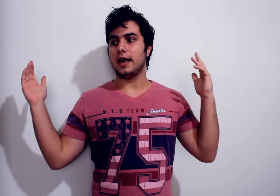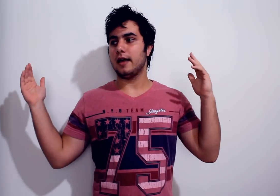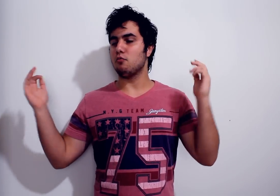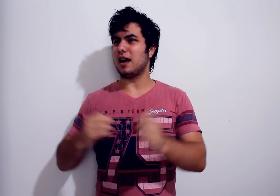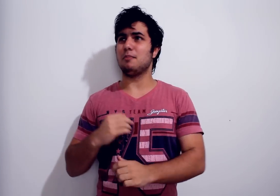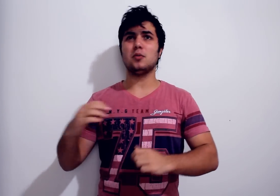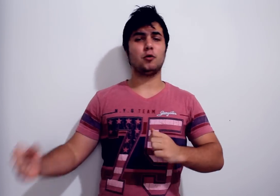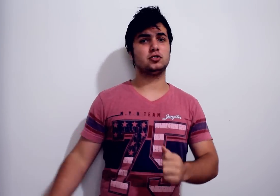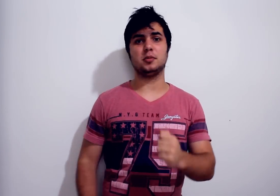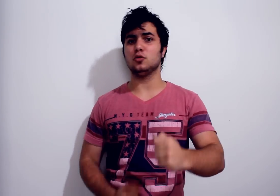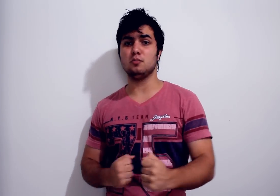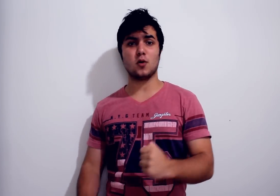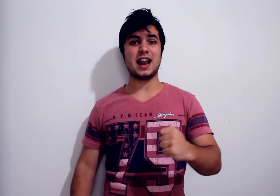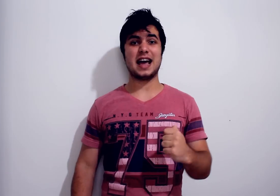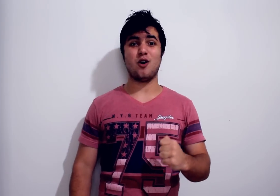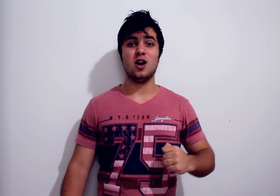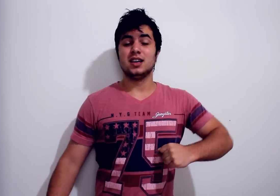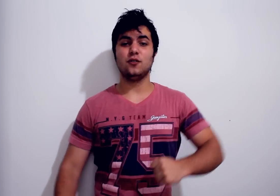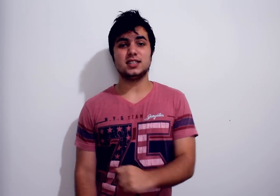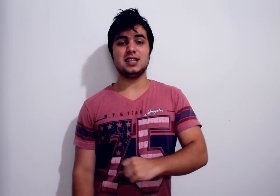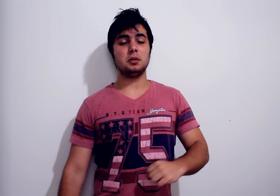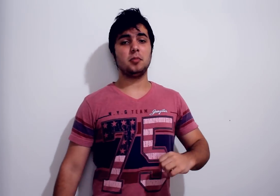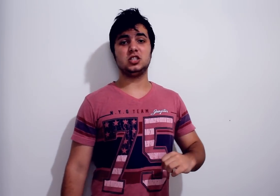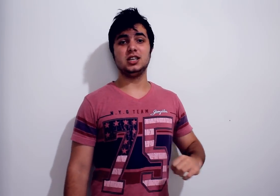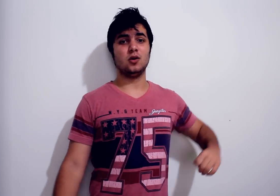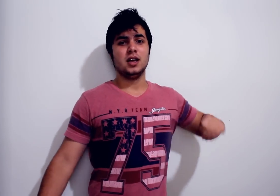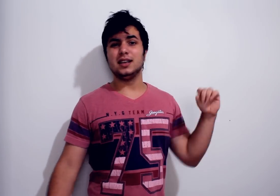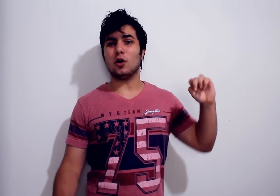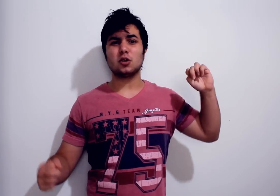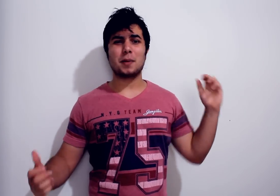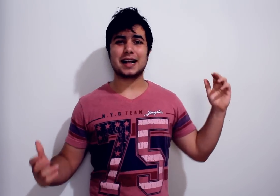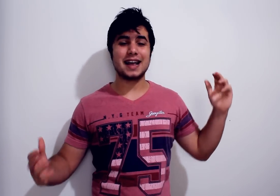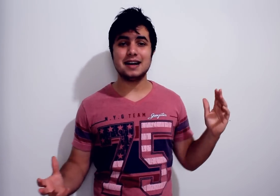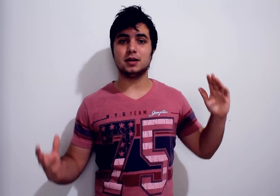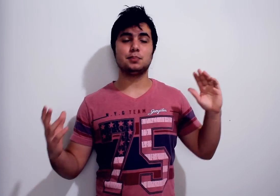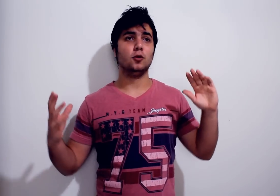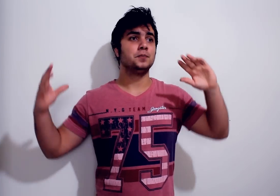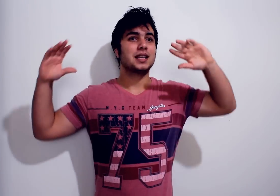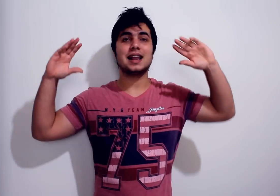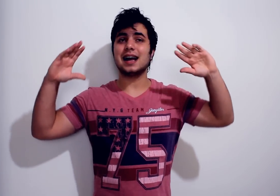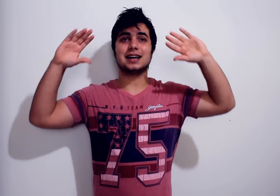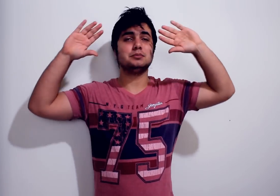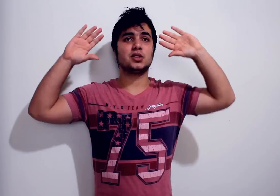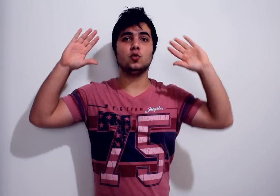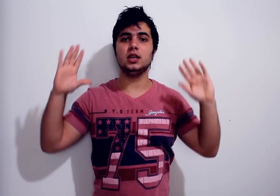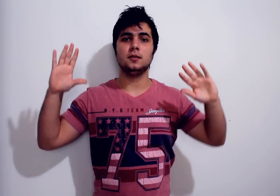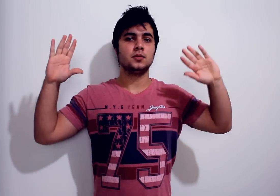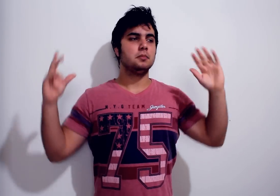É, abrir uma coisa sobre o meu canal Que vocês sempre me pediram e gostam pra caramba Tipo, caraca, a camiseta do Ui